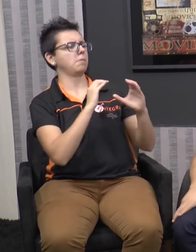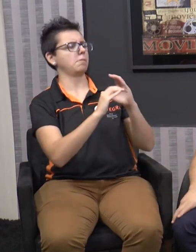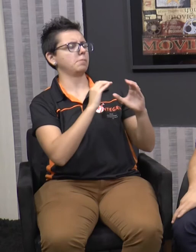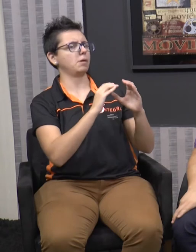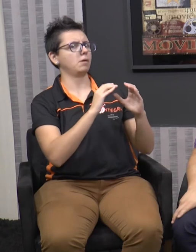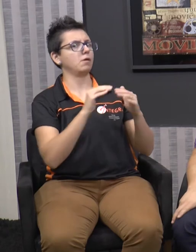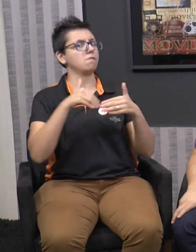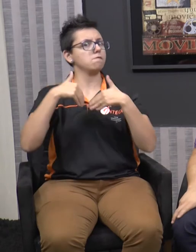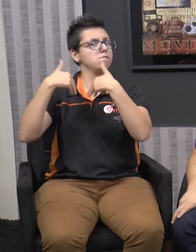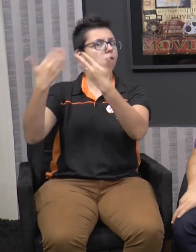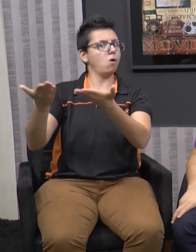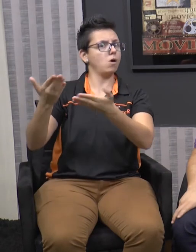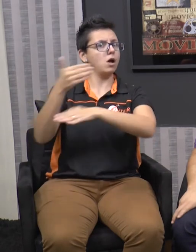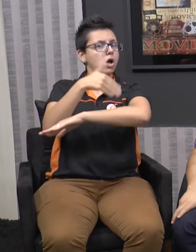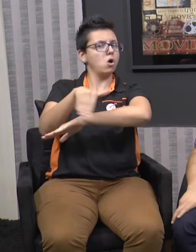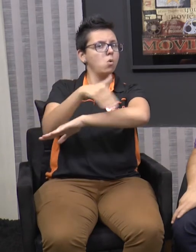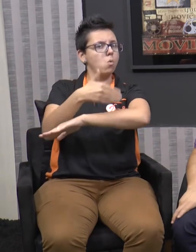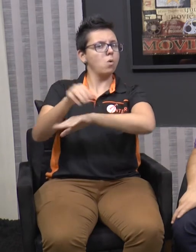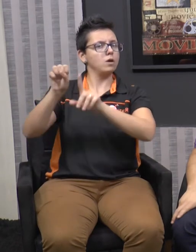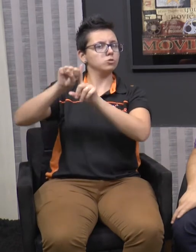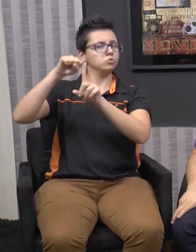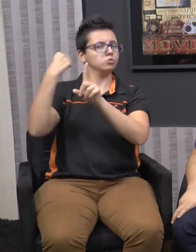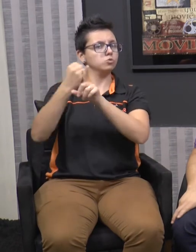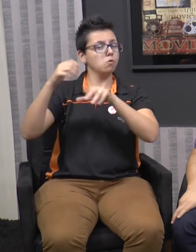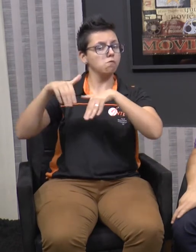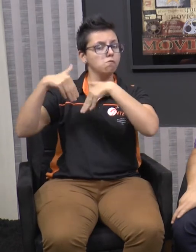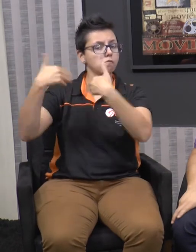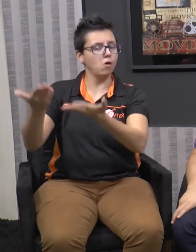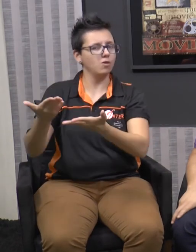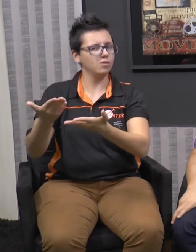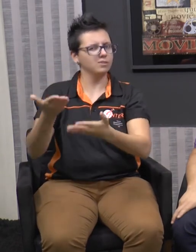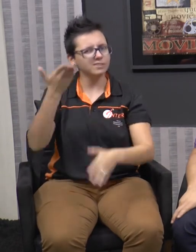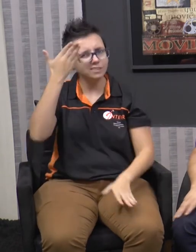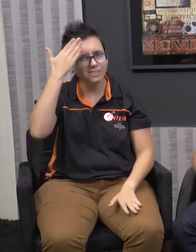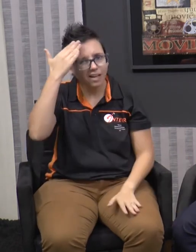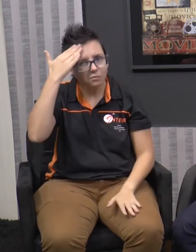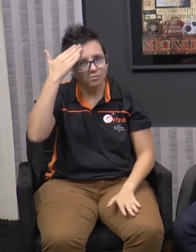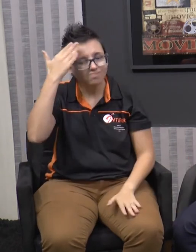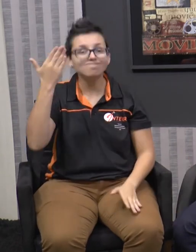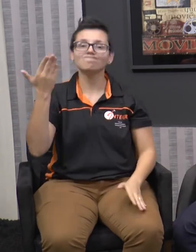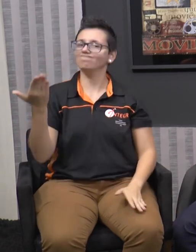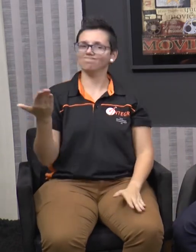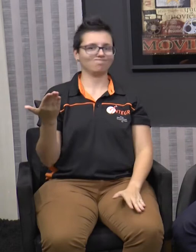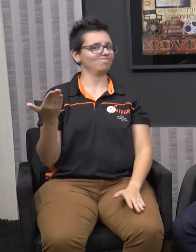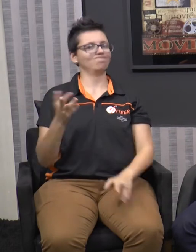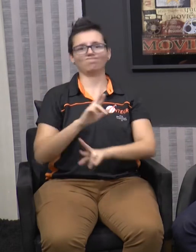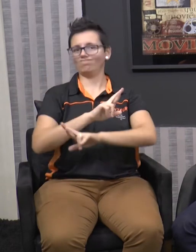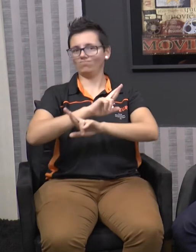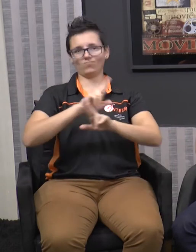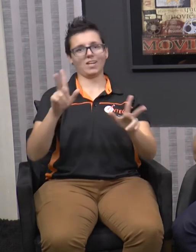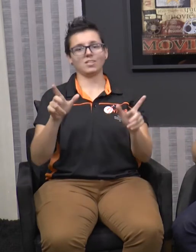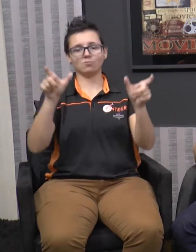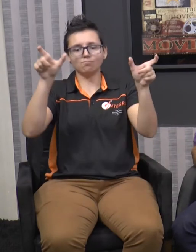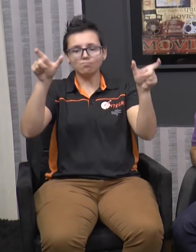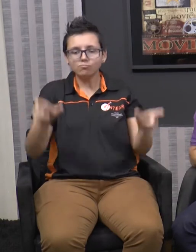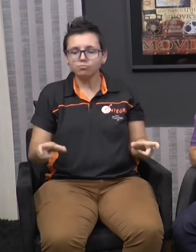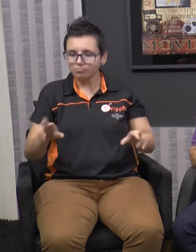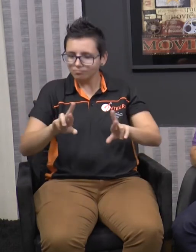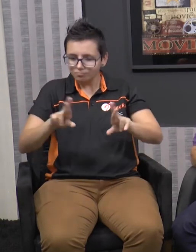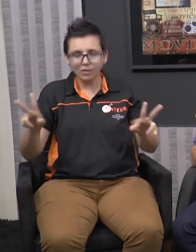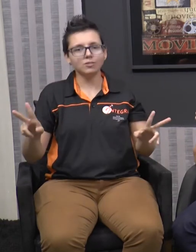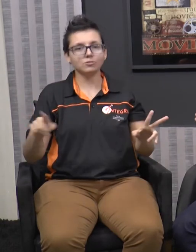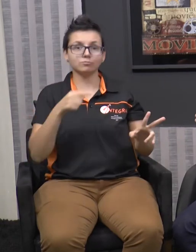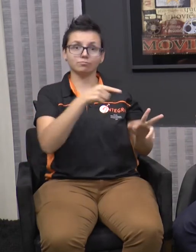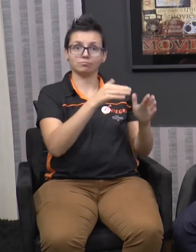Mas não é a Libras. Aí ele sai do mundo familiar, ele não consegue comunicar. Fica perdido. Aquela comunicação que tem em casa não é a oficial